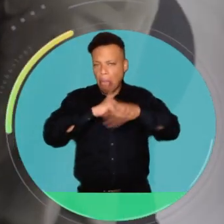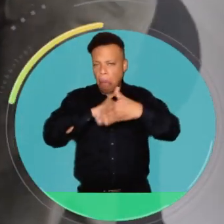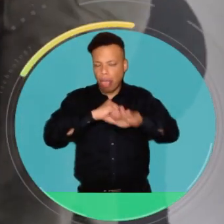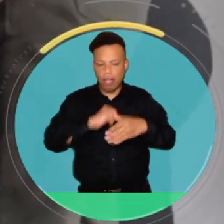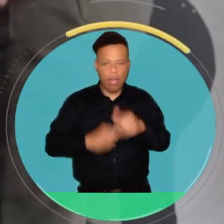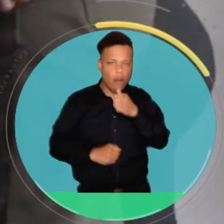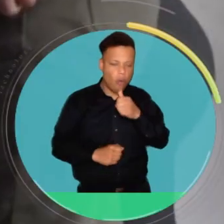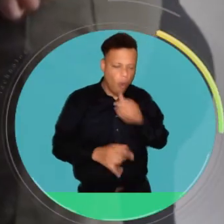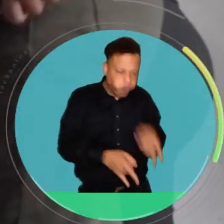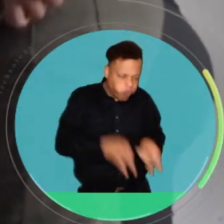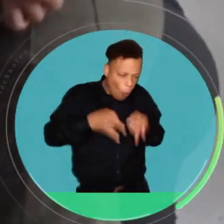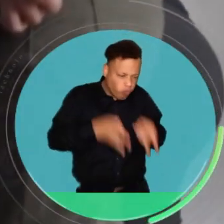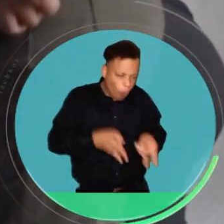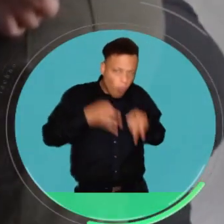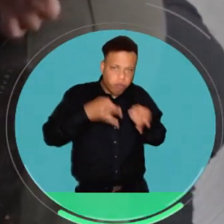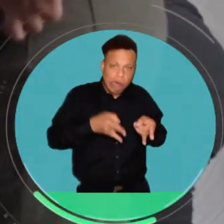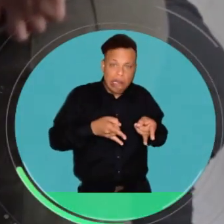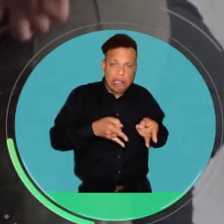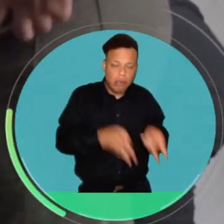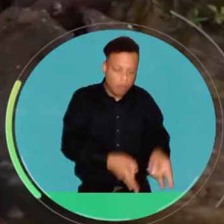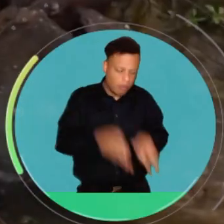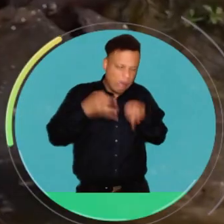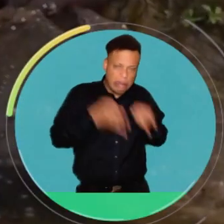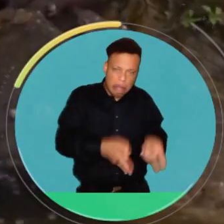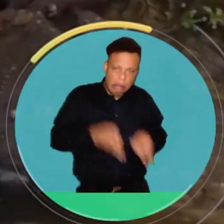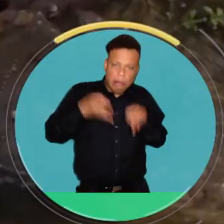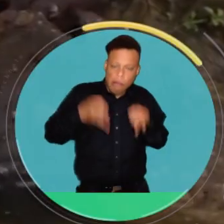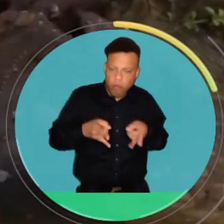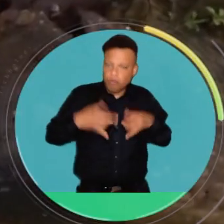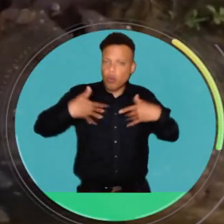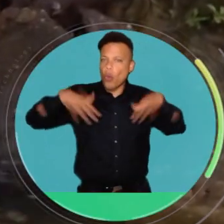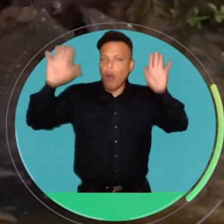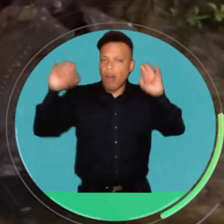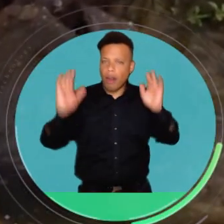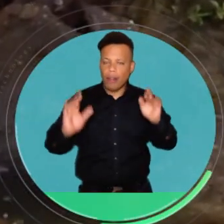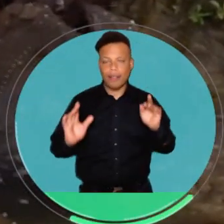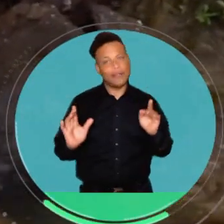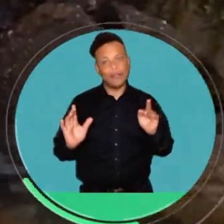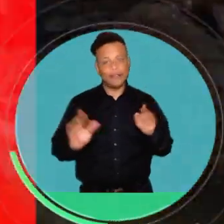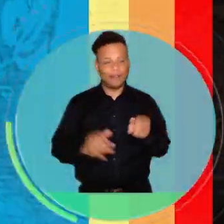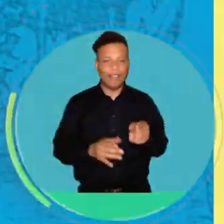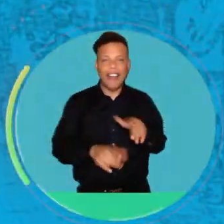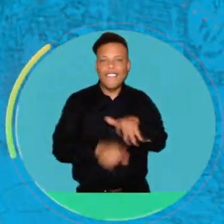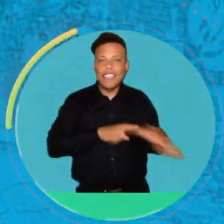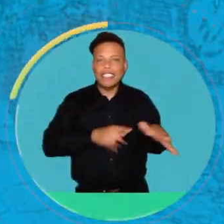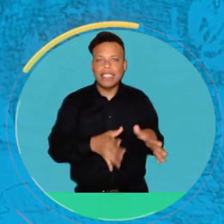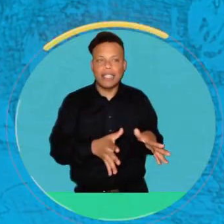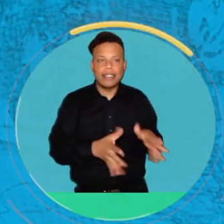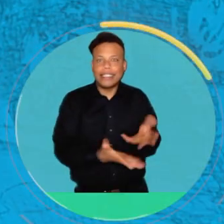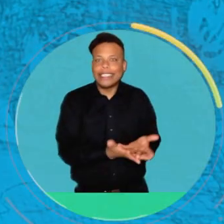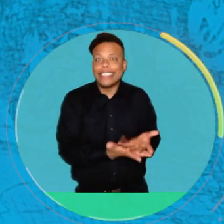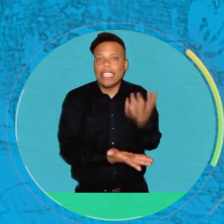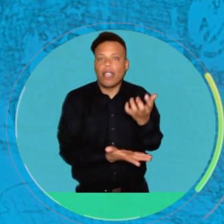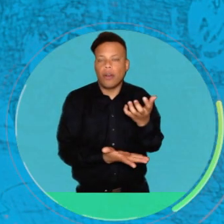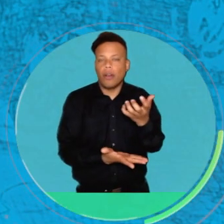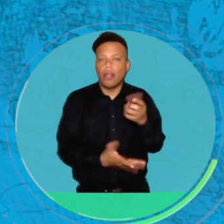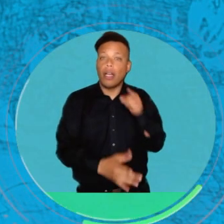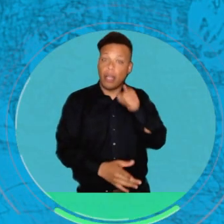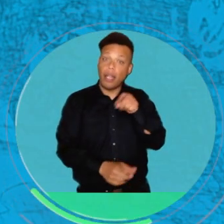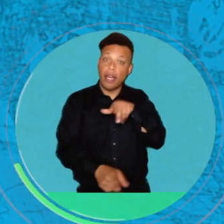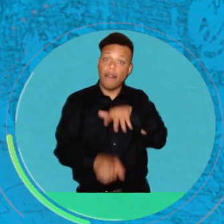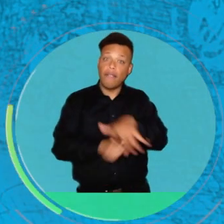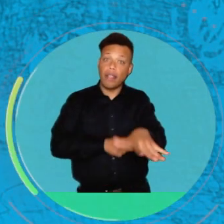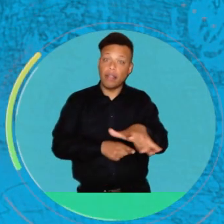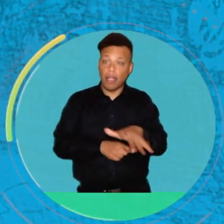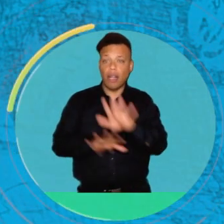Y yo empiezo a extraer agua o a bombear agua de una manera indiscriminada, sin control, pues, lo voy a secar. Y